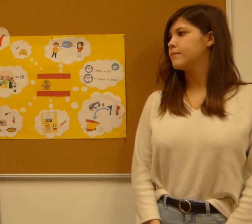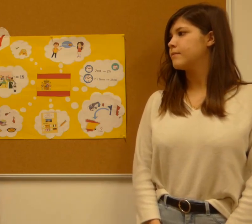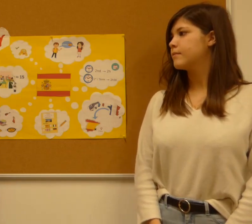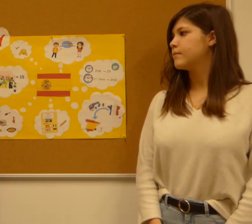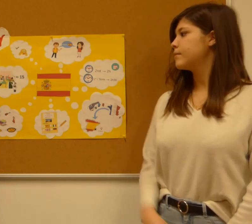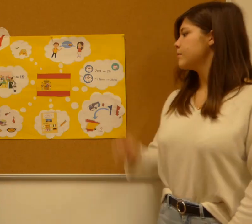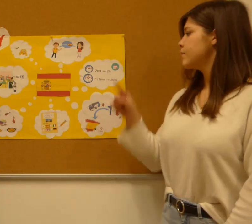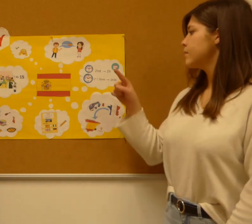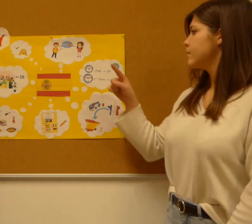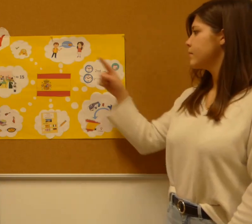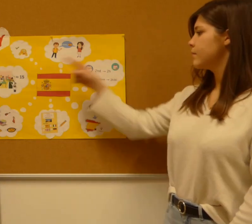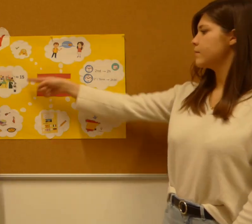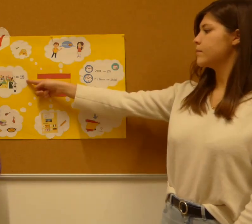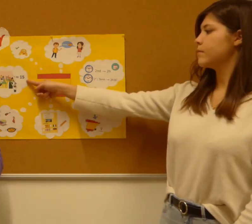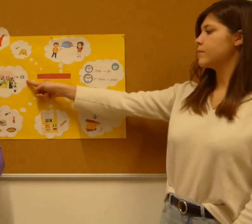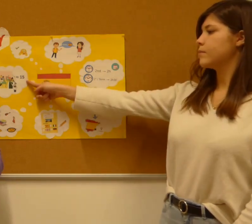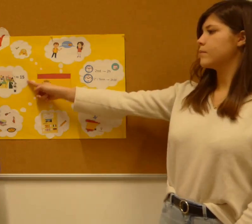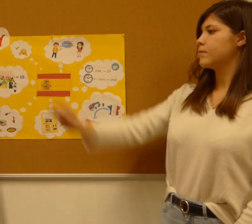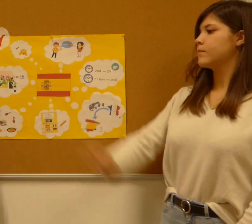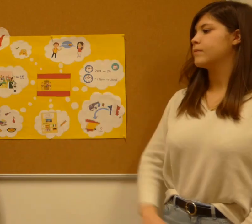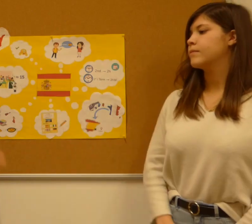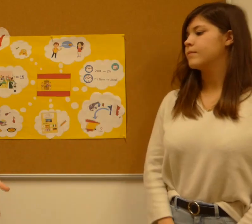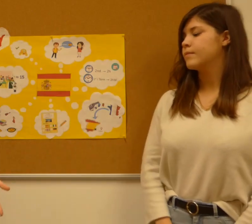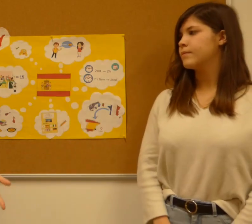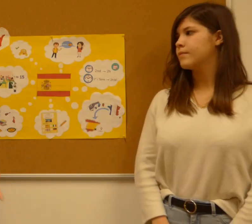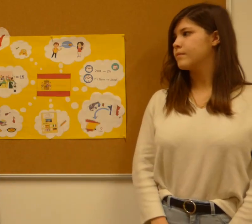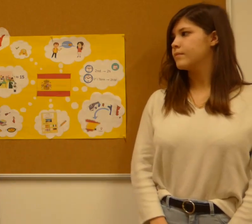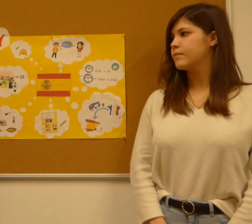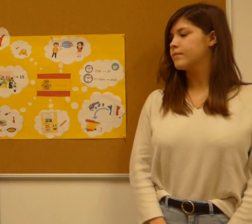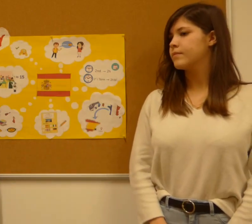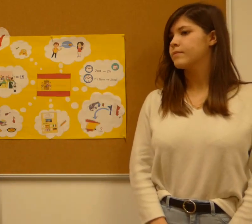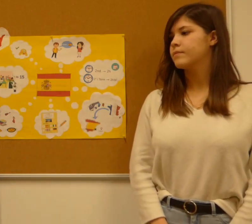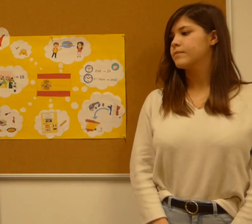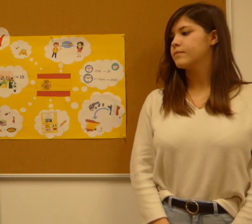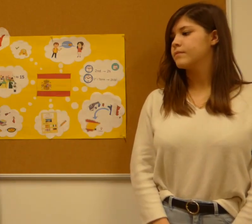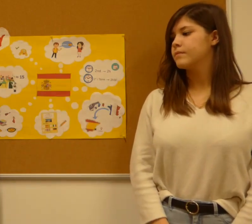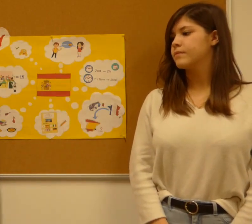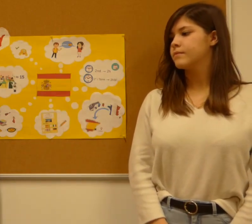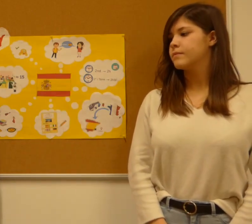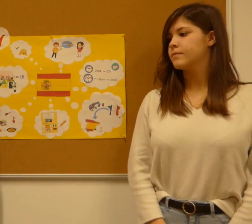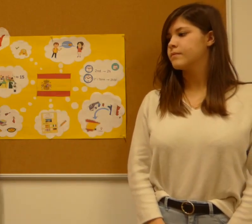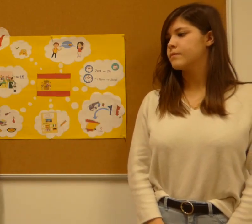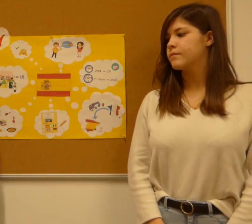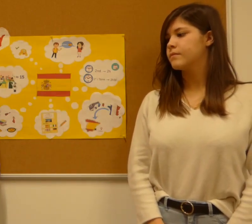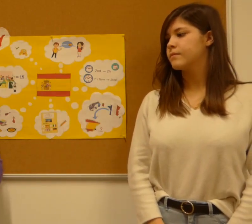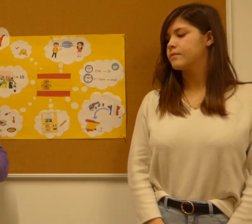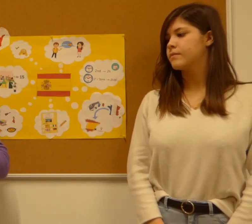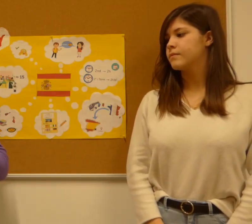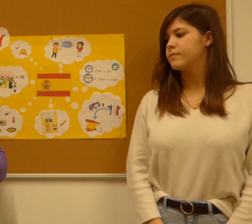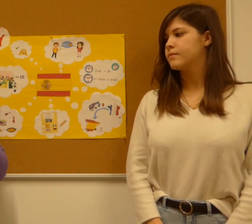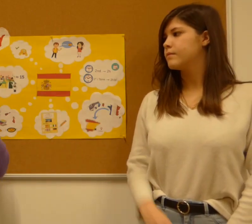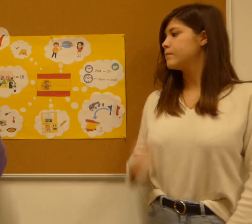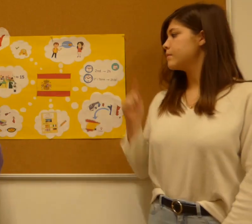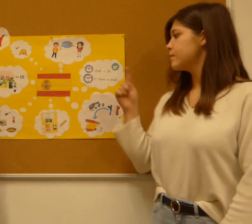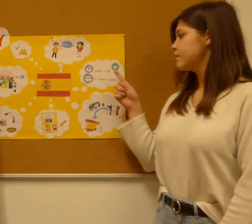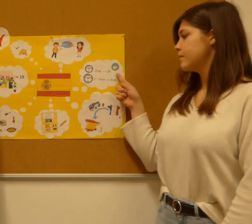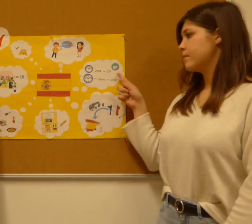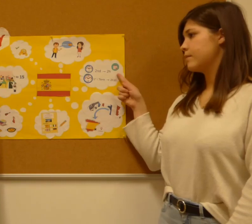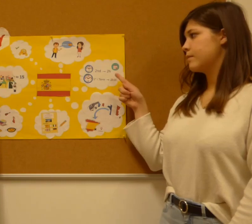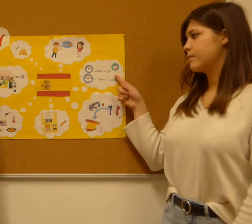En ce qui concerne le volume horaire, on aura 1h30 de cours par semaine en seconde et 2h30 de cours par semaine en première et